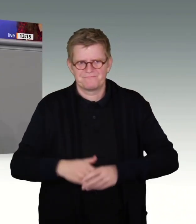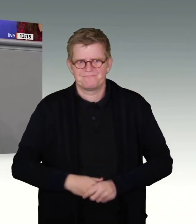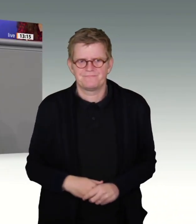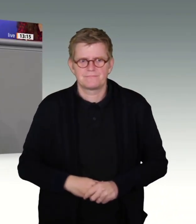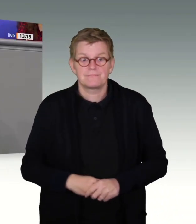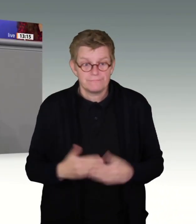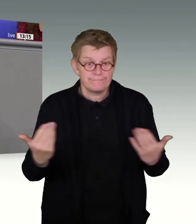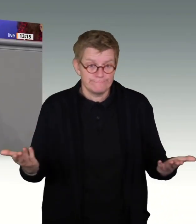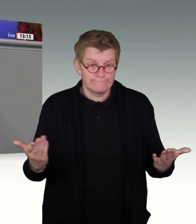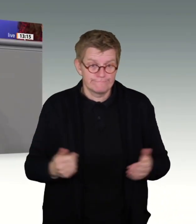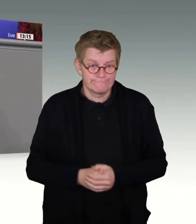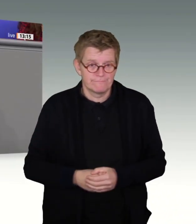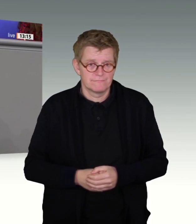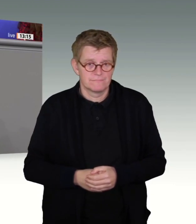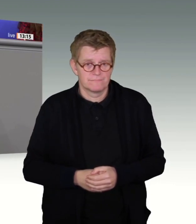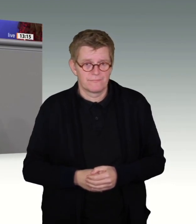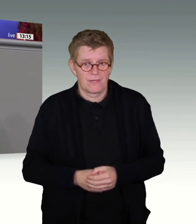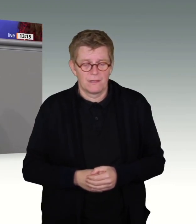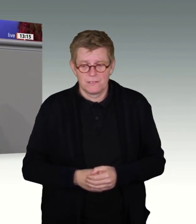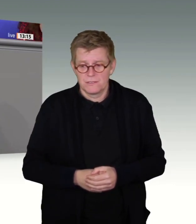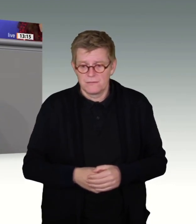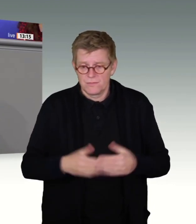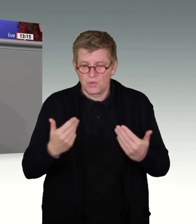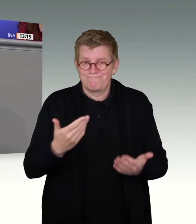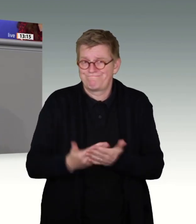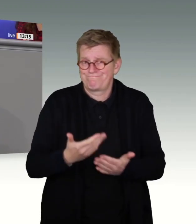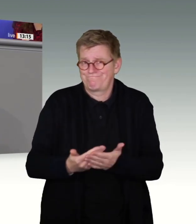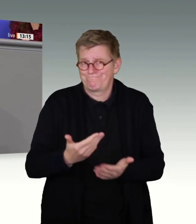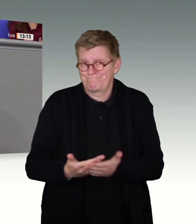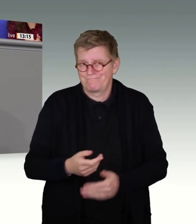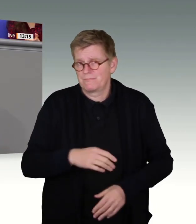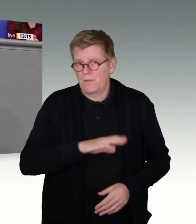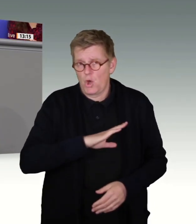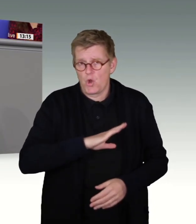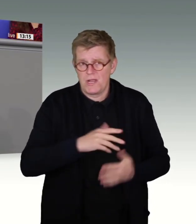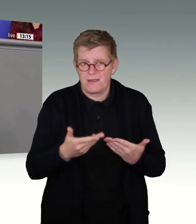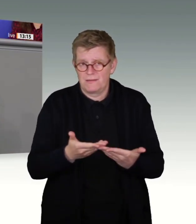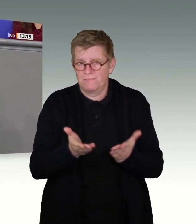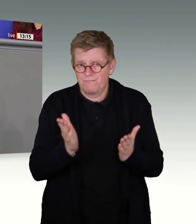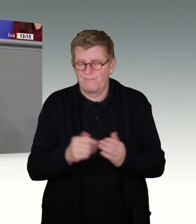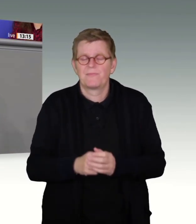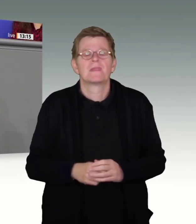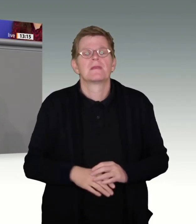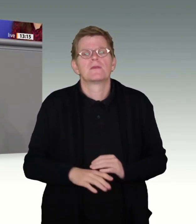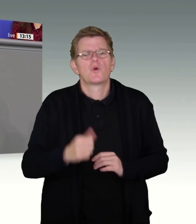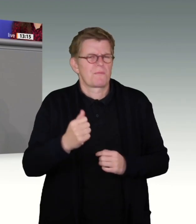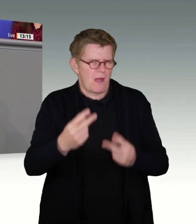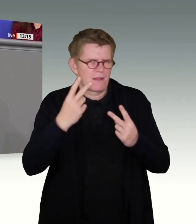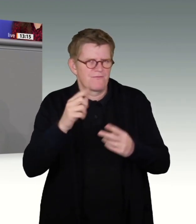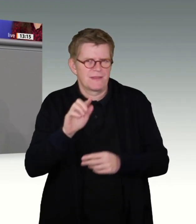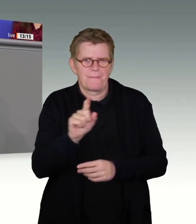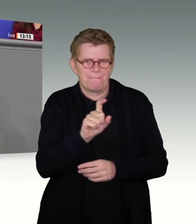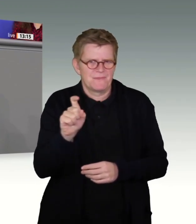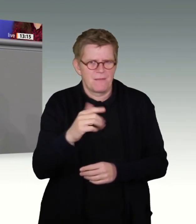Es ist ein Fakt, liebe Kolleginnen und Kollegen. Aber mir ist vor allem eins wichtig. Wenn man sich die